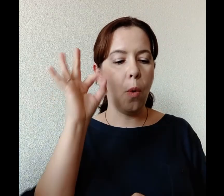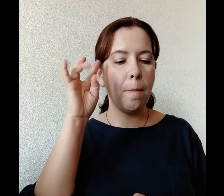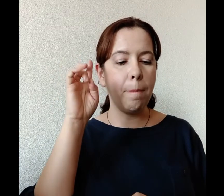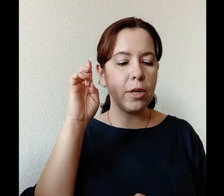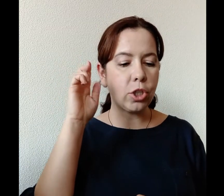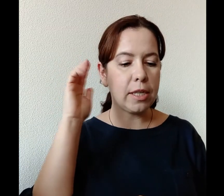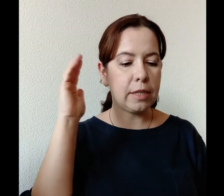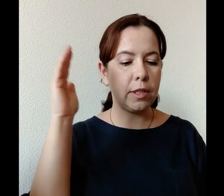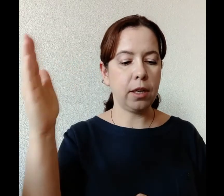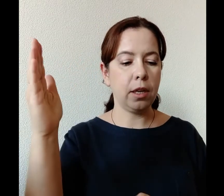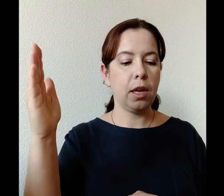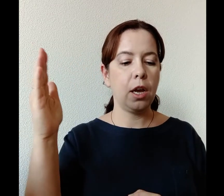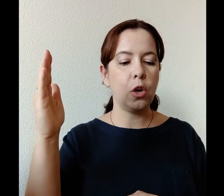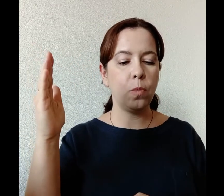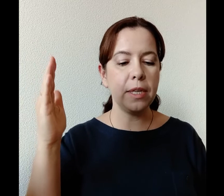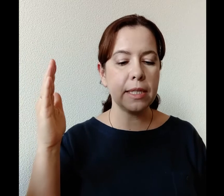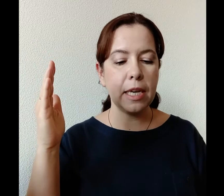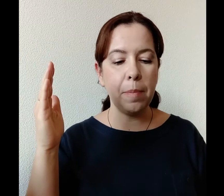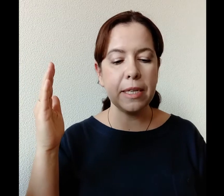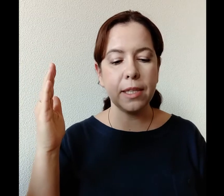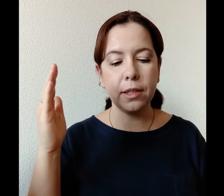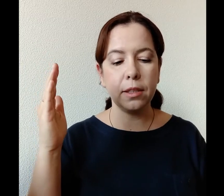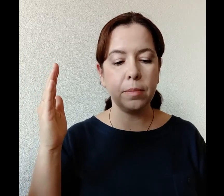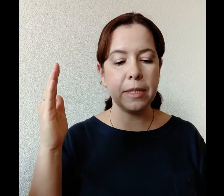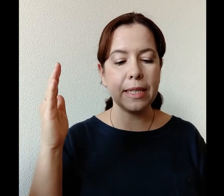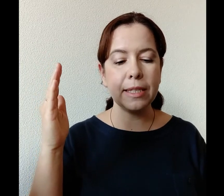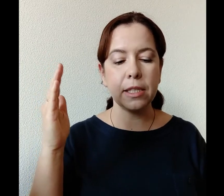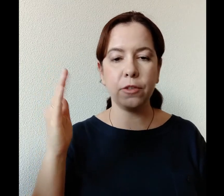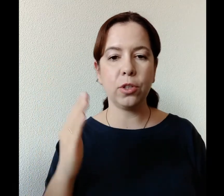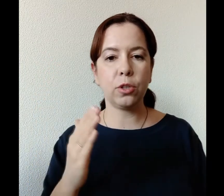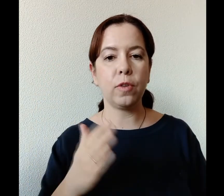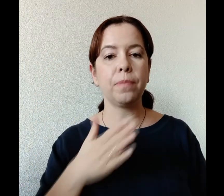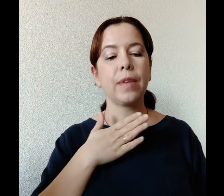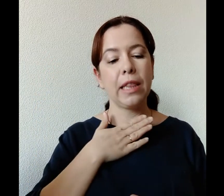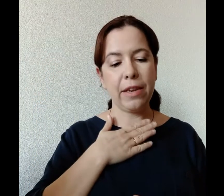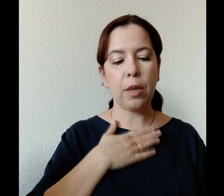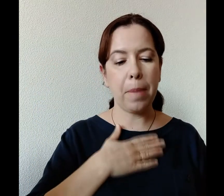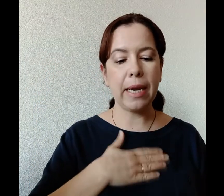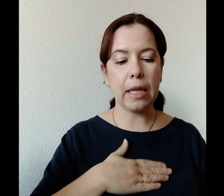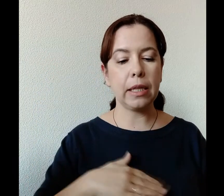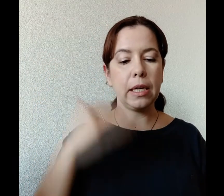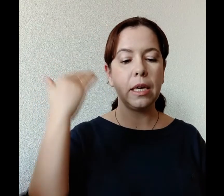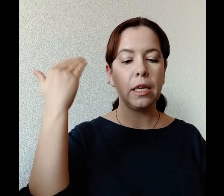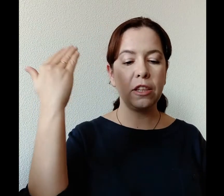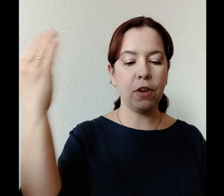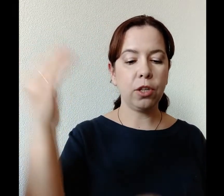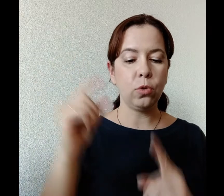Божественное, любезное и присладостное Твое Слово». Наверное, приятное Твое